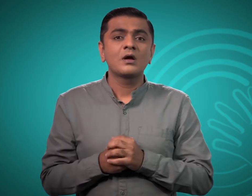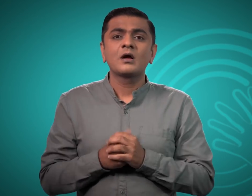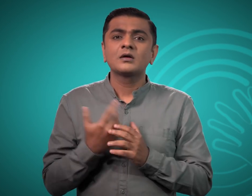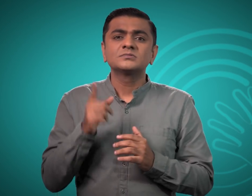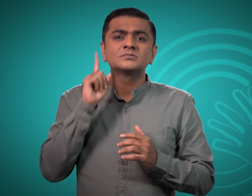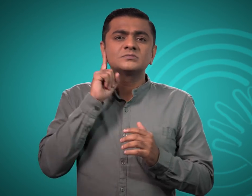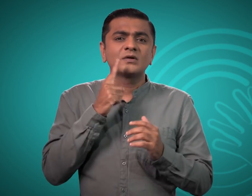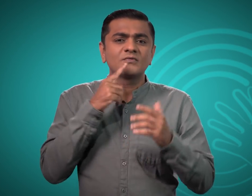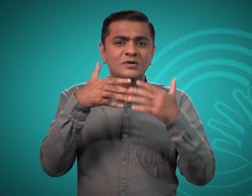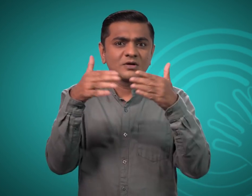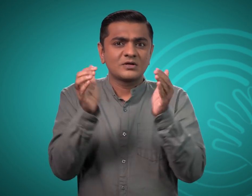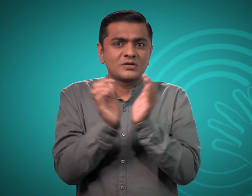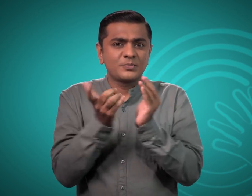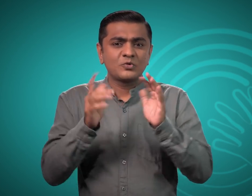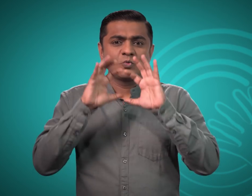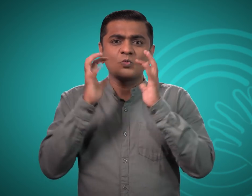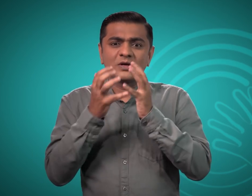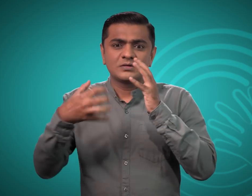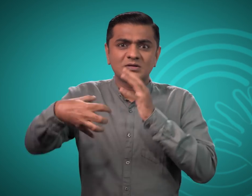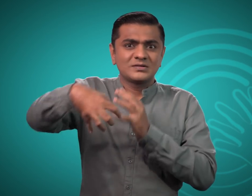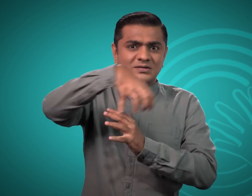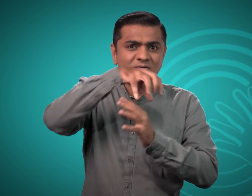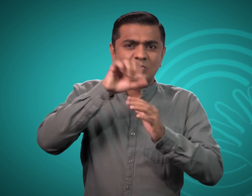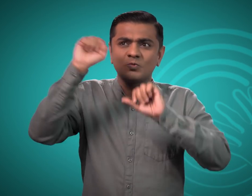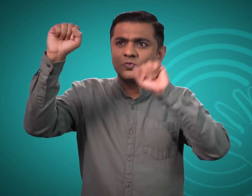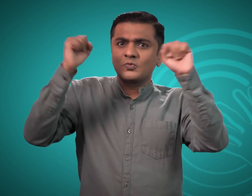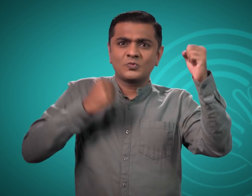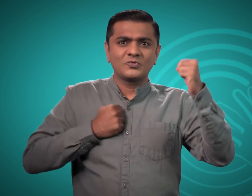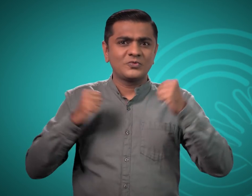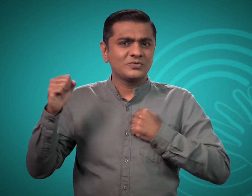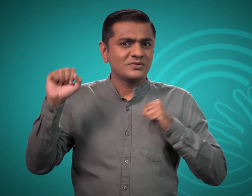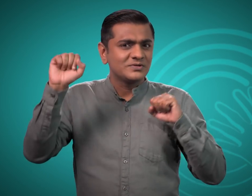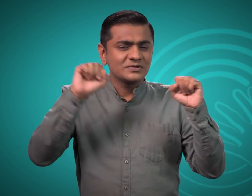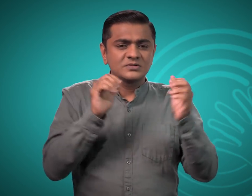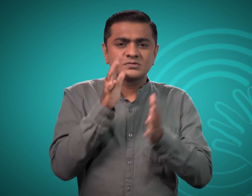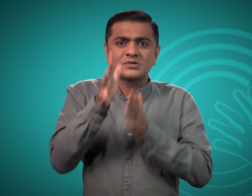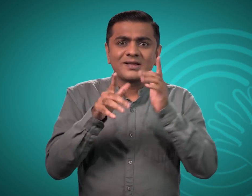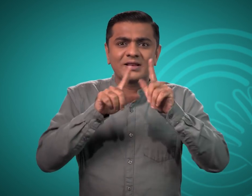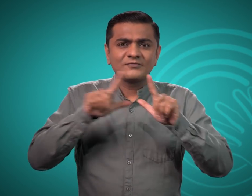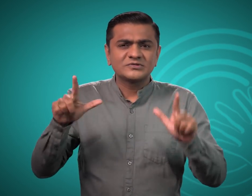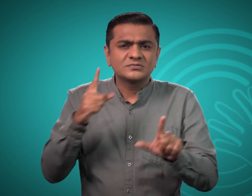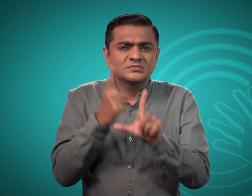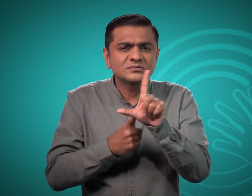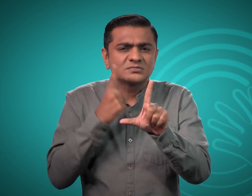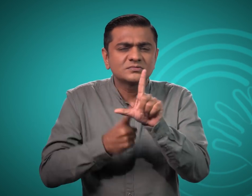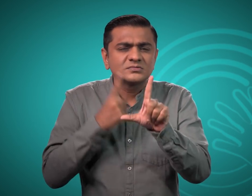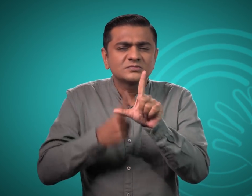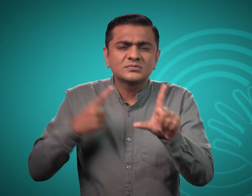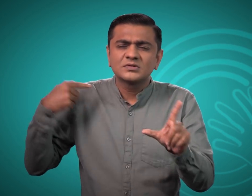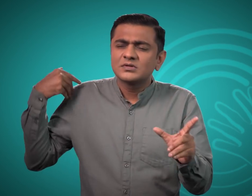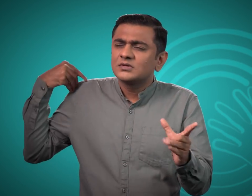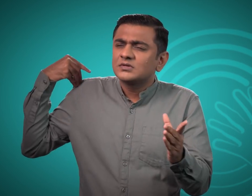कर्णबदीर समुदाय और सांकेतिक भाषा सेकड़ो वर्षों से मौजूद है और हमारे इतिहास का हिस्सा रहे